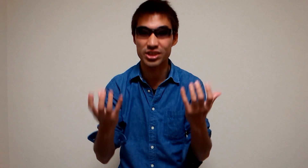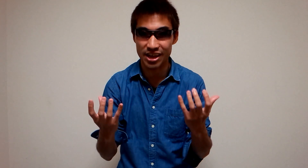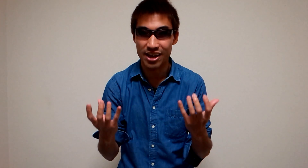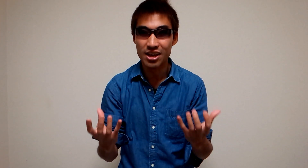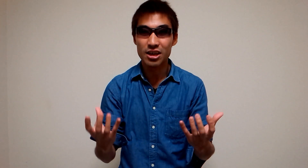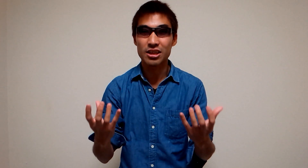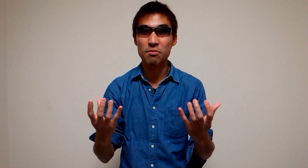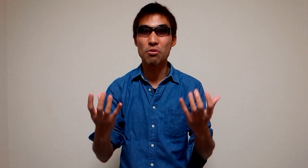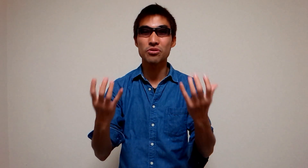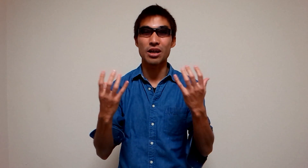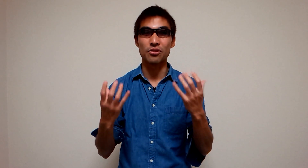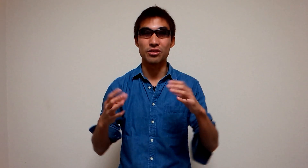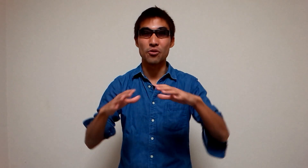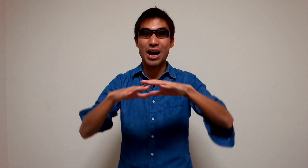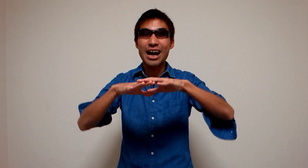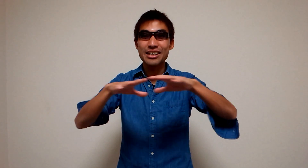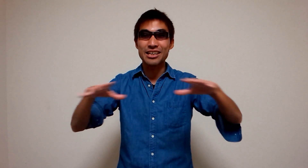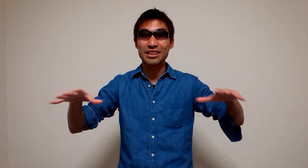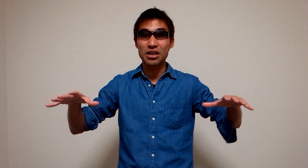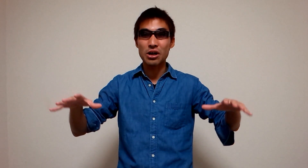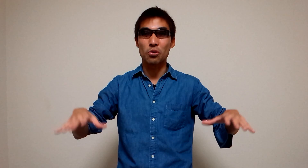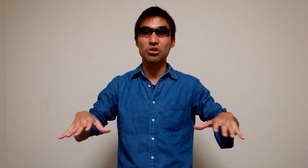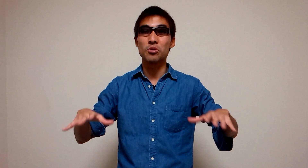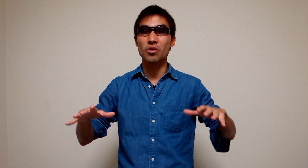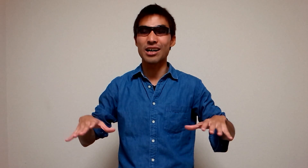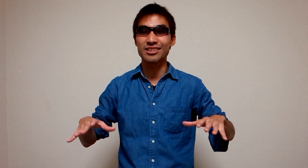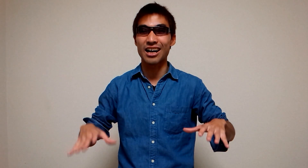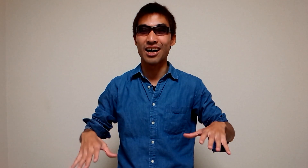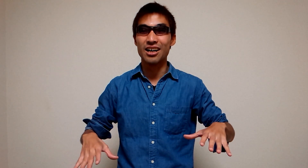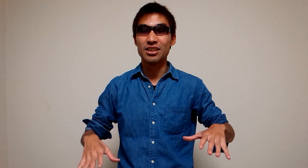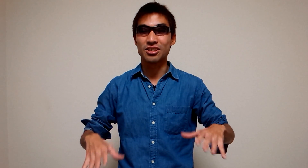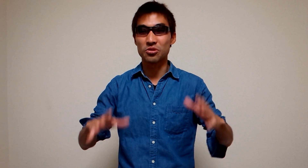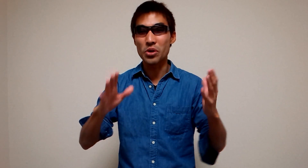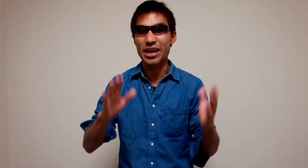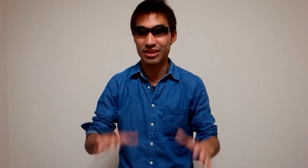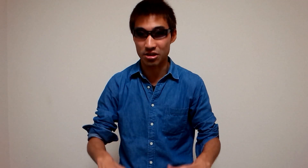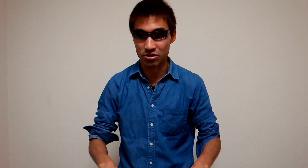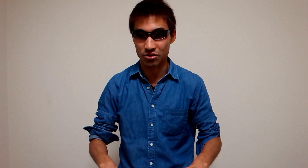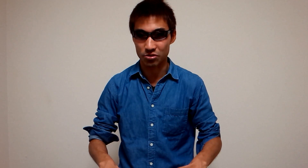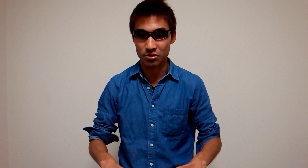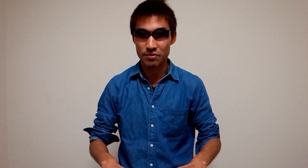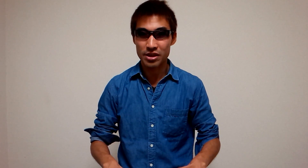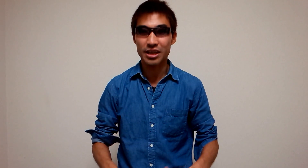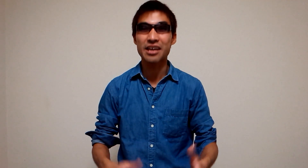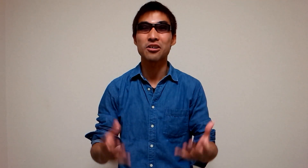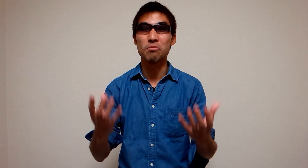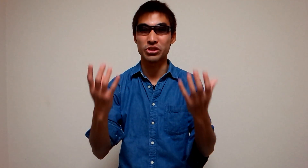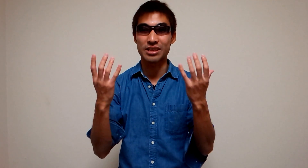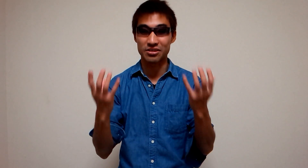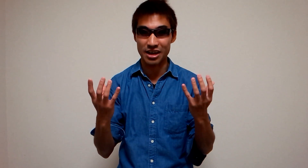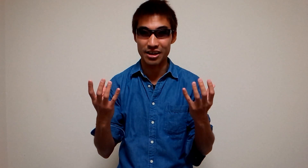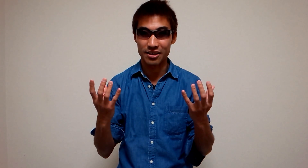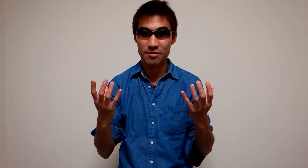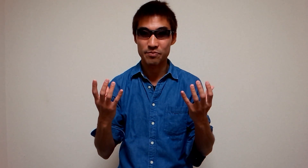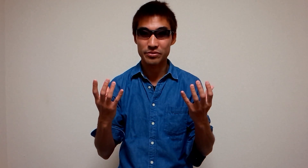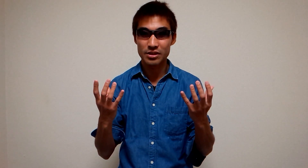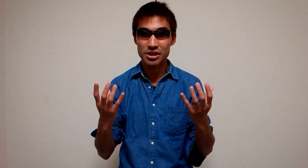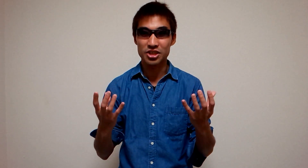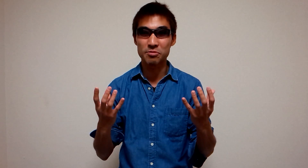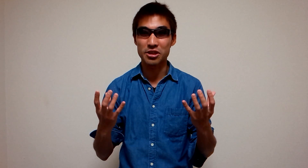ちてで僕らの若い年代は子供の数がすごい減ってるっていうことで結婚もしたくない全て